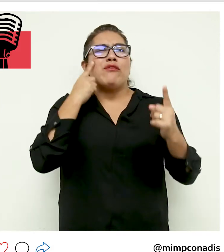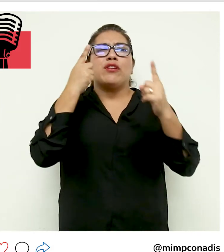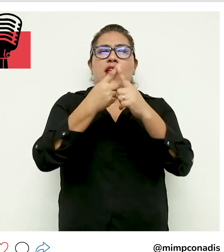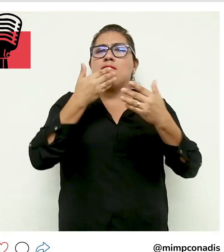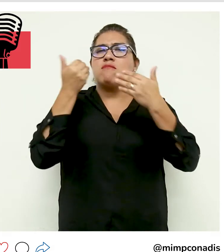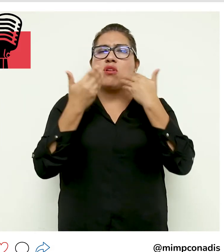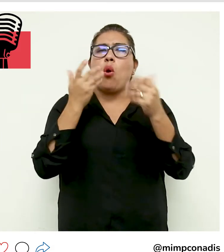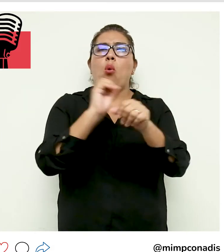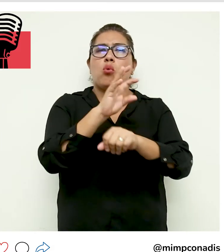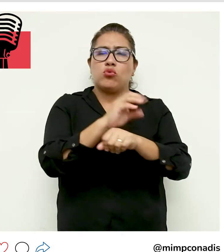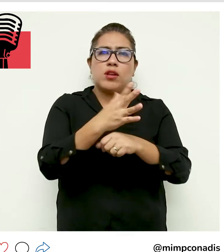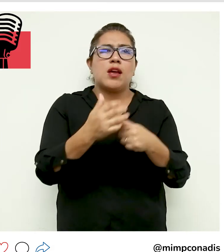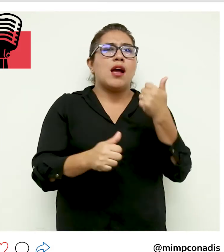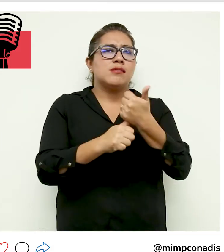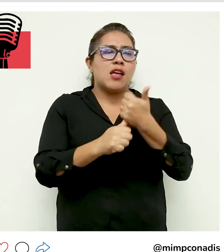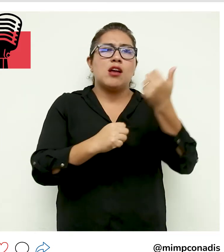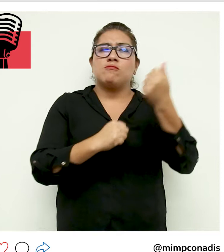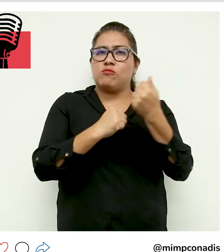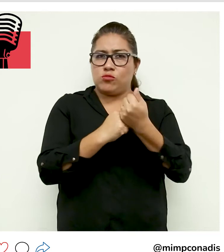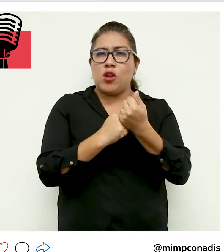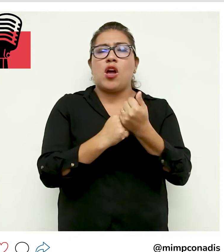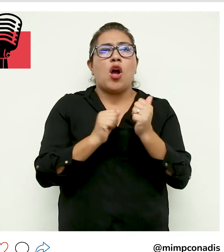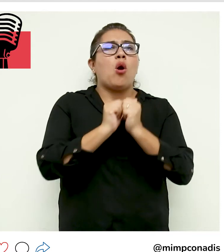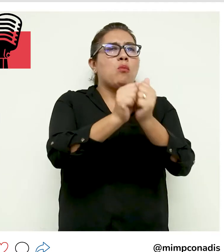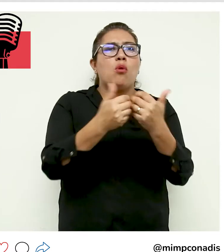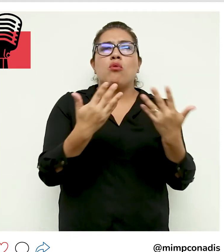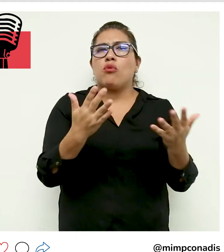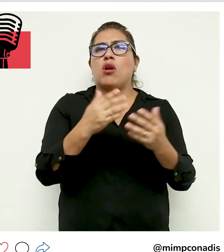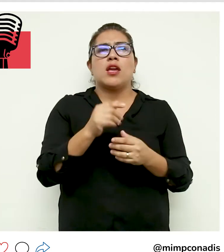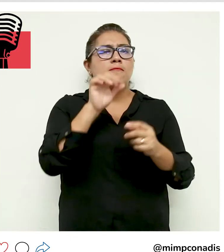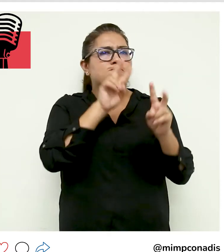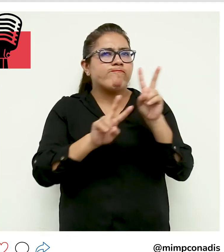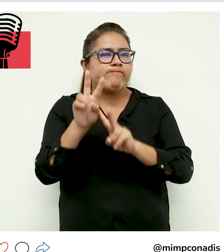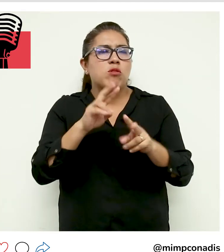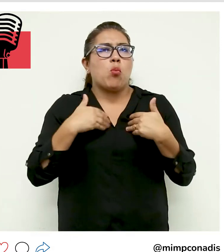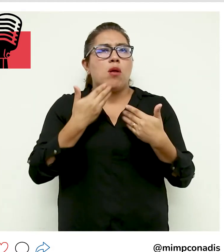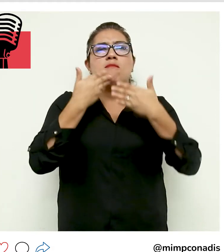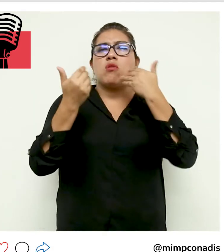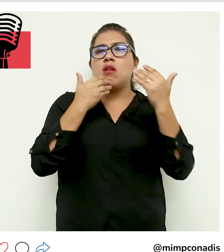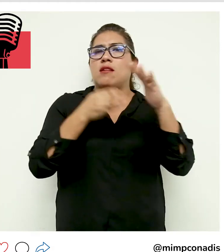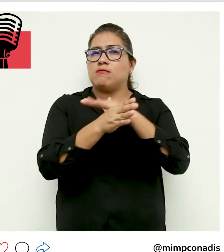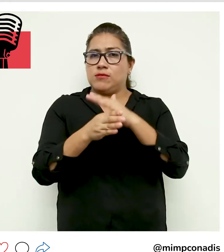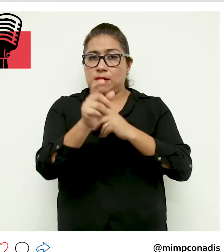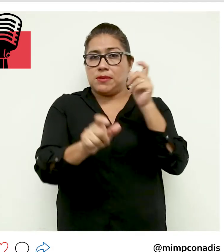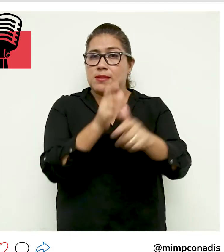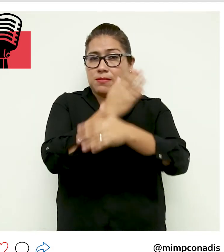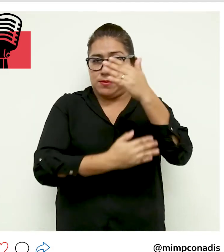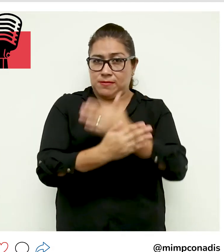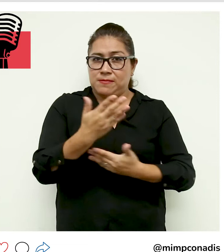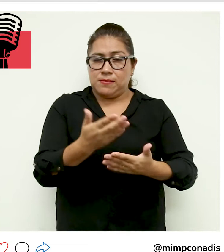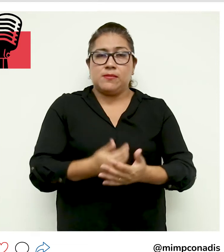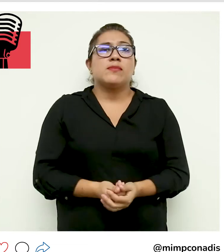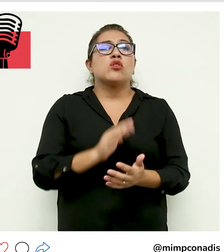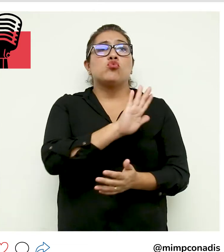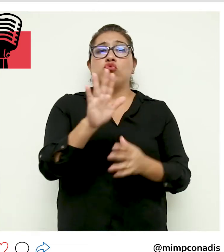fortalecer el servicio de orientación, asistencia, soporte, acompañamiento y monitoreo para mejorar el acceso de las personas con